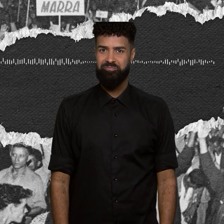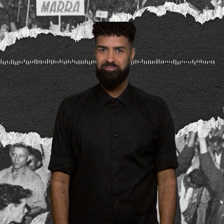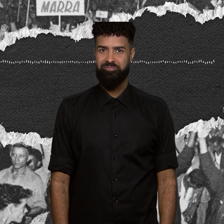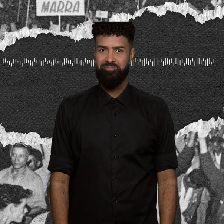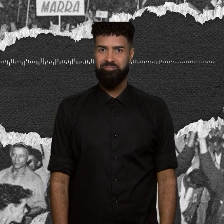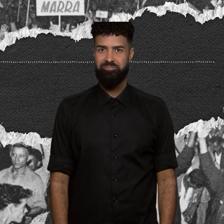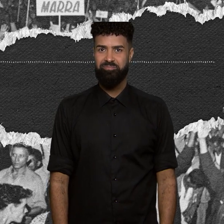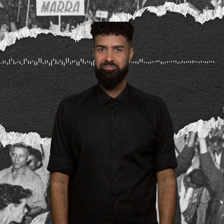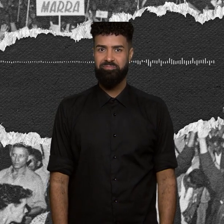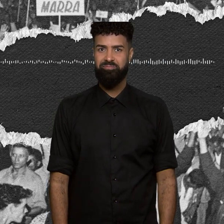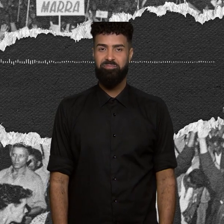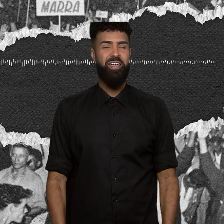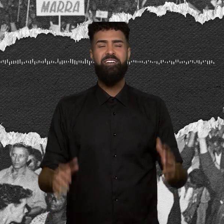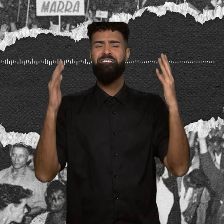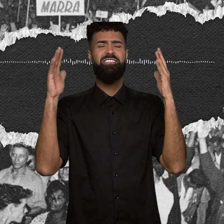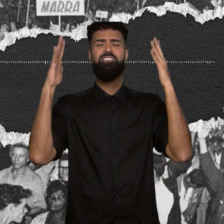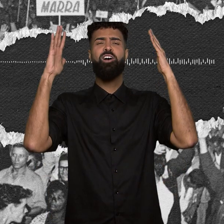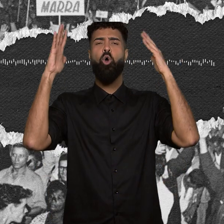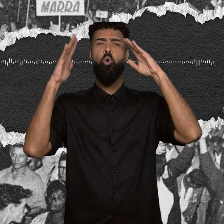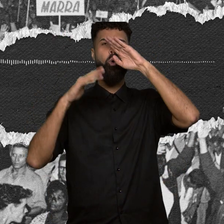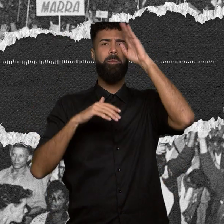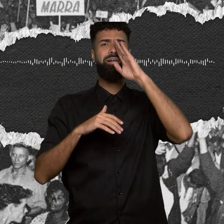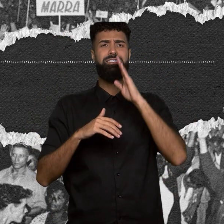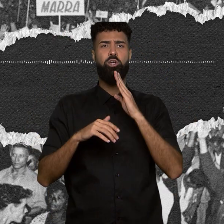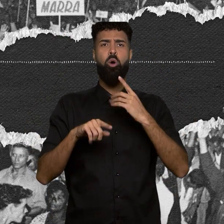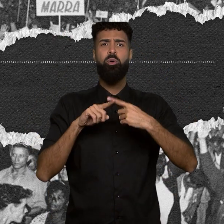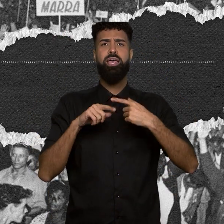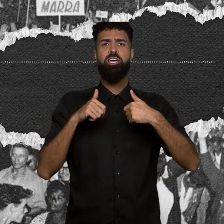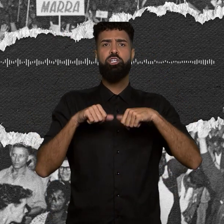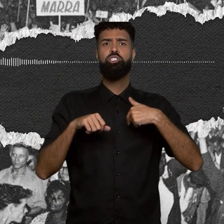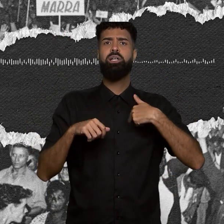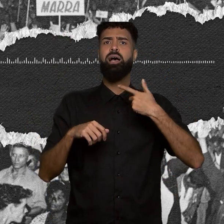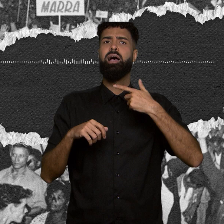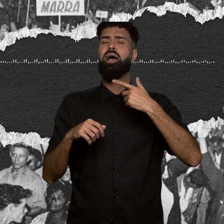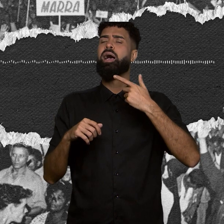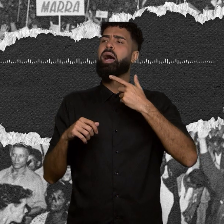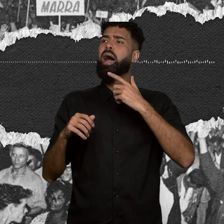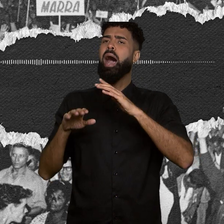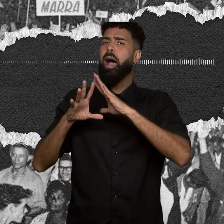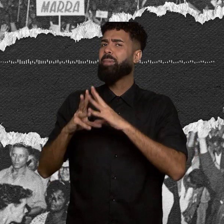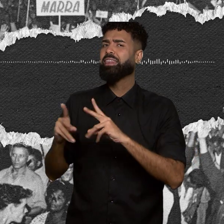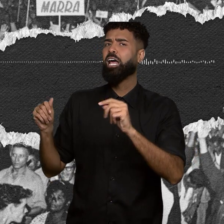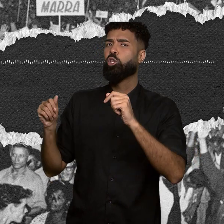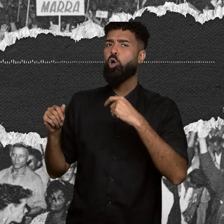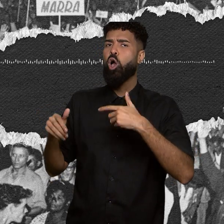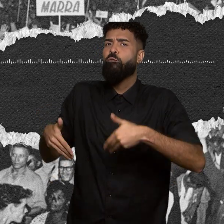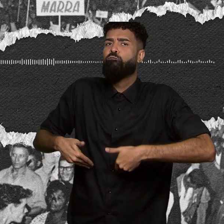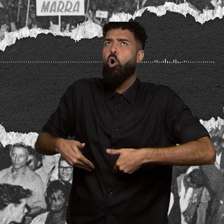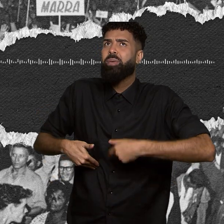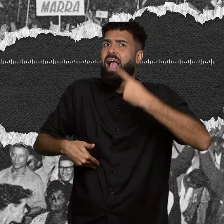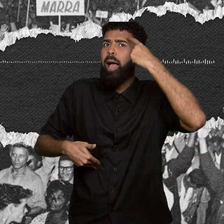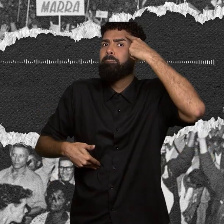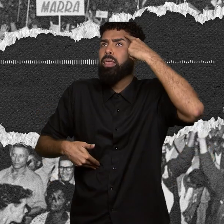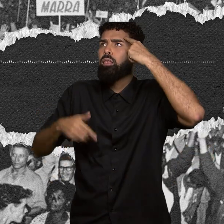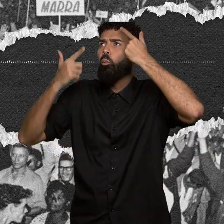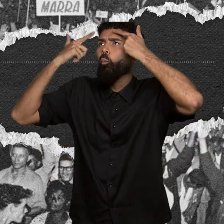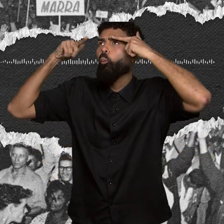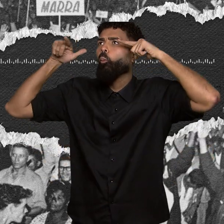Viva o Brasil, que está matando a nossa fome da cabeça. A experiência de Angicos serviu como referência para a elaboração